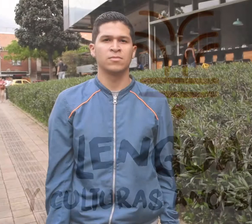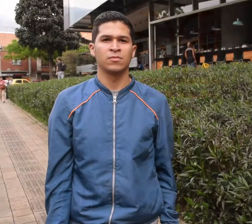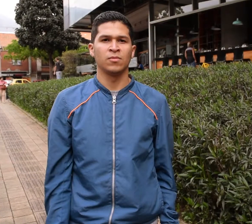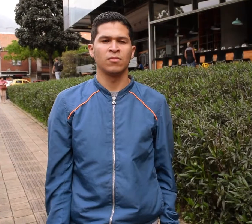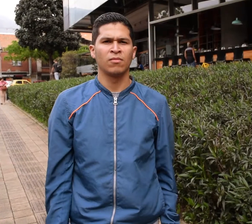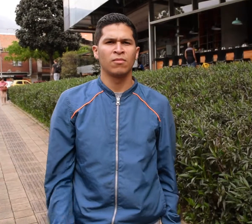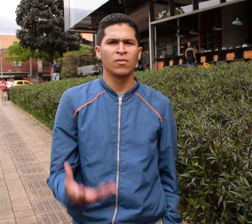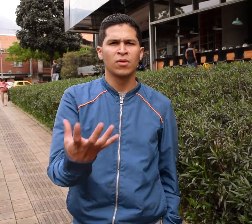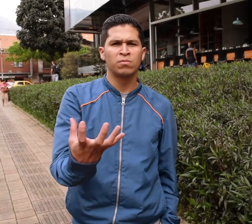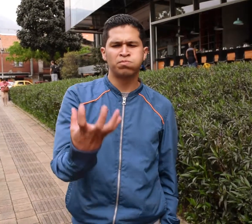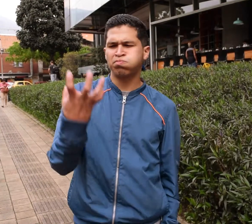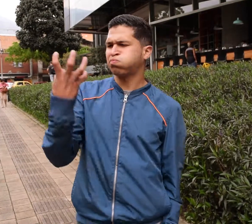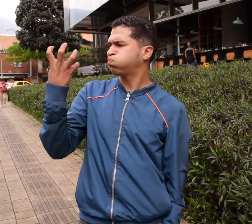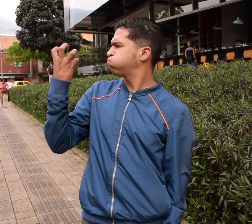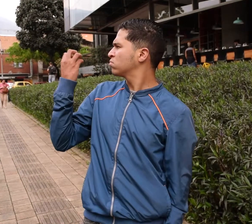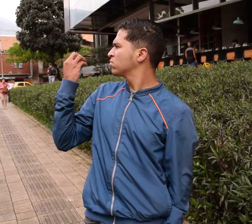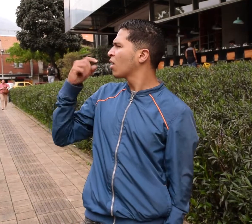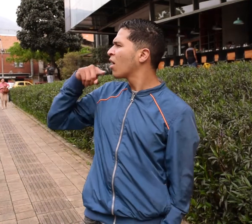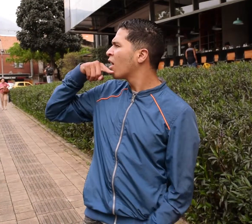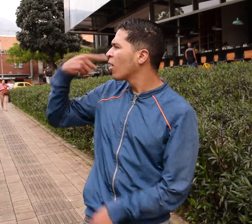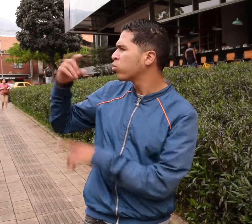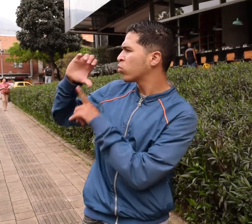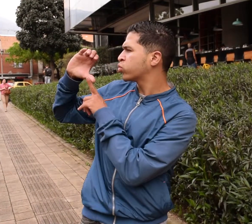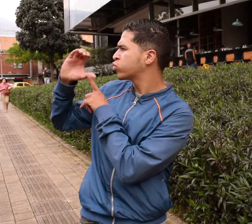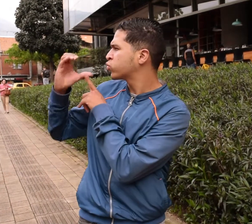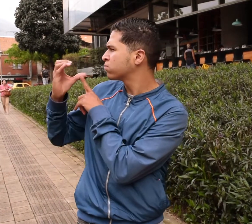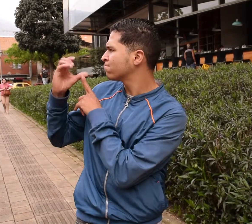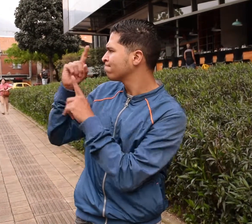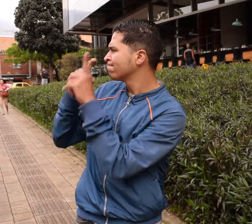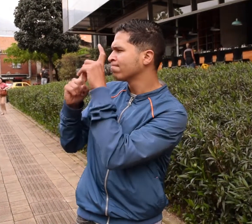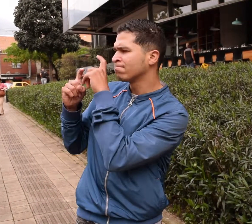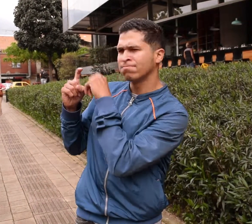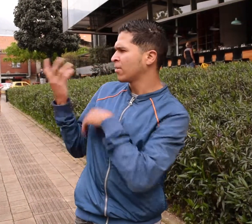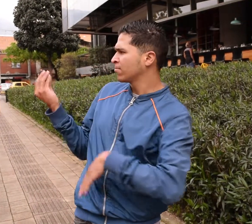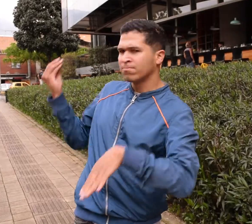Lenguas y culturas ancestrales. Volver al pensamiento de los mayores.